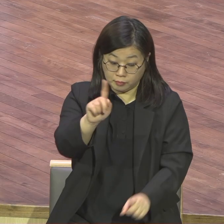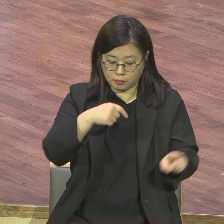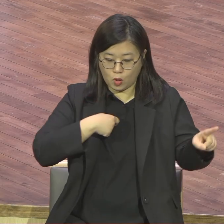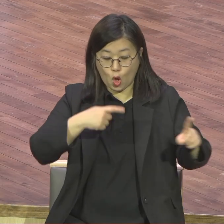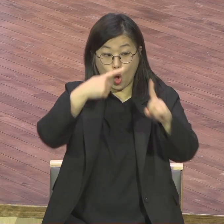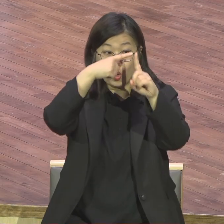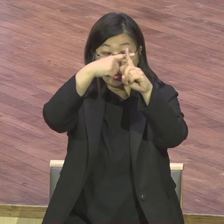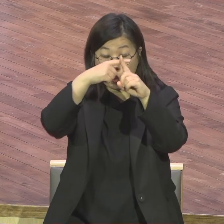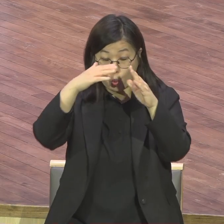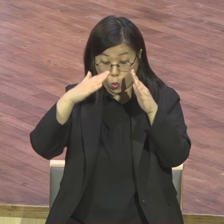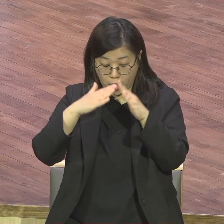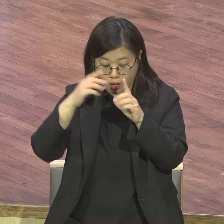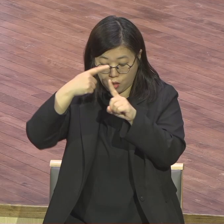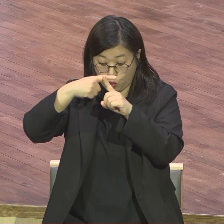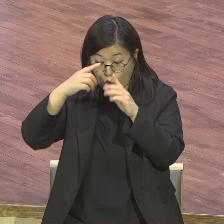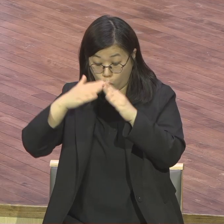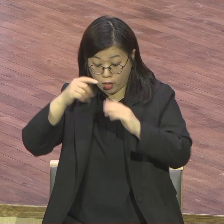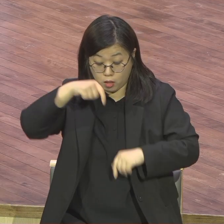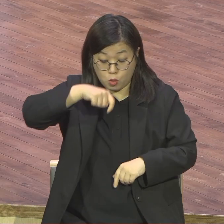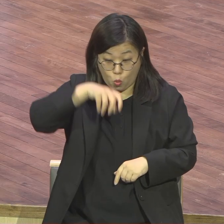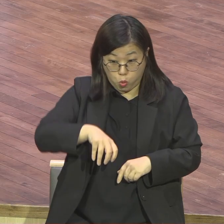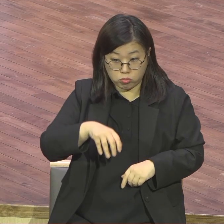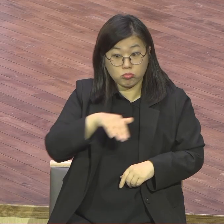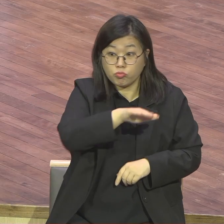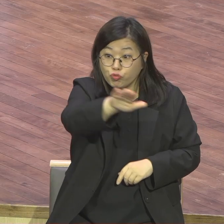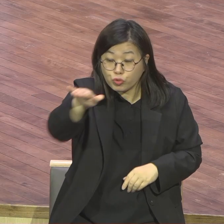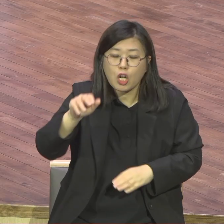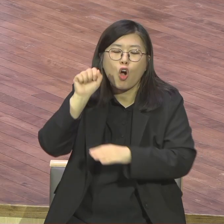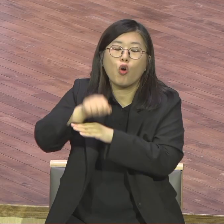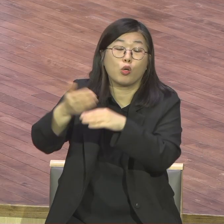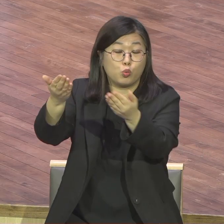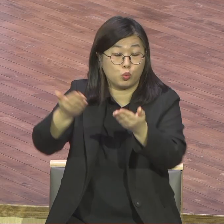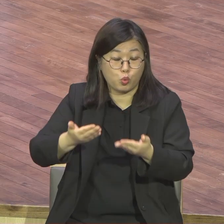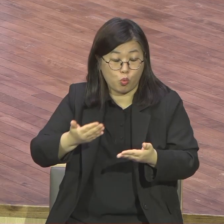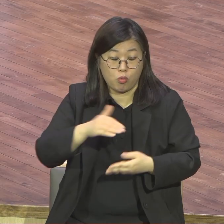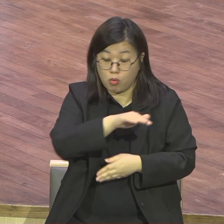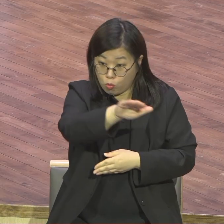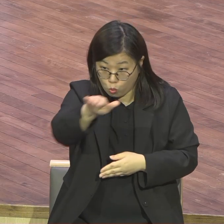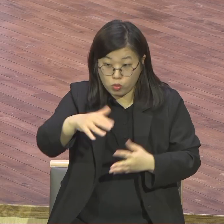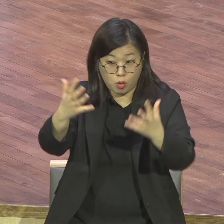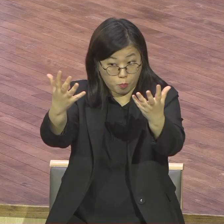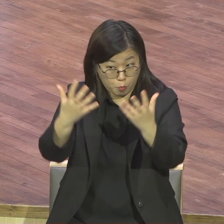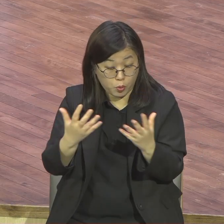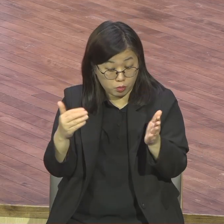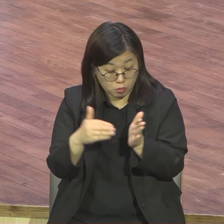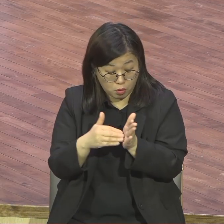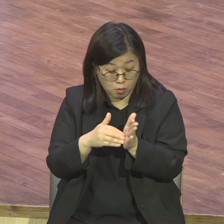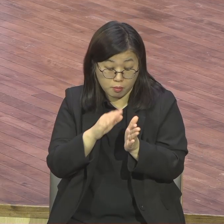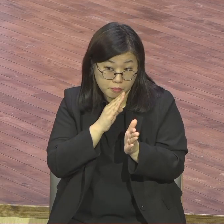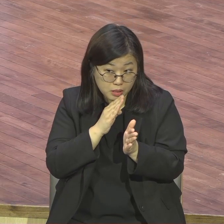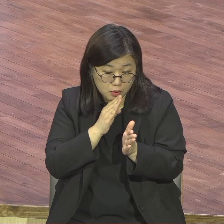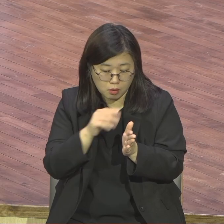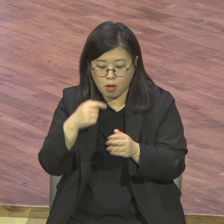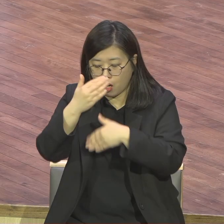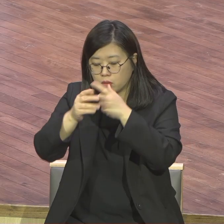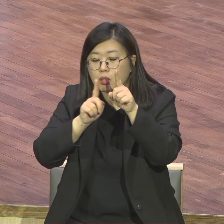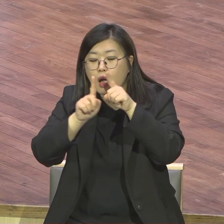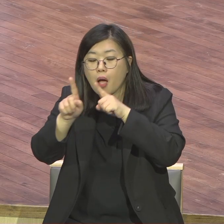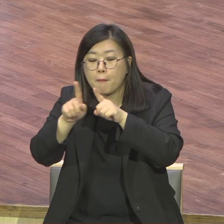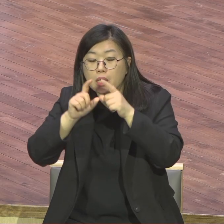허락하신 장소가 하나님이 나를 신앙생활 이 땅에 살면서 할 수 있는 장소가 여운교회 허락한 장소